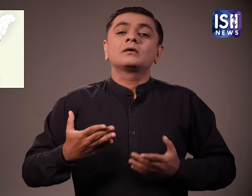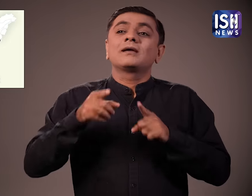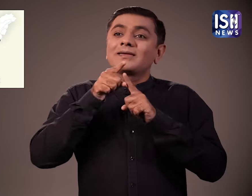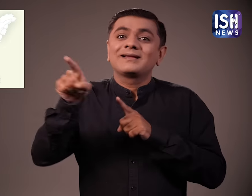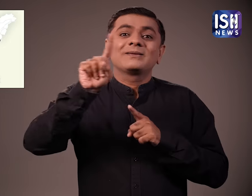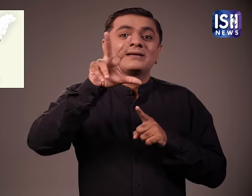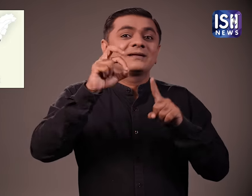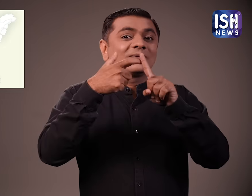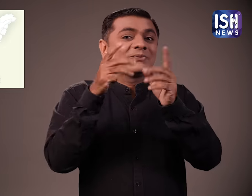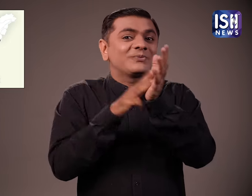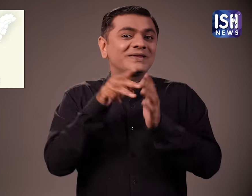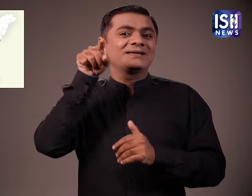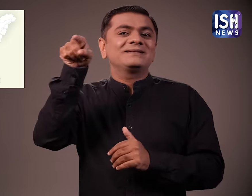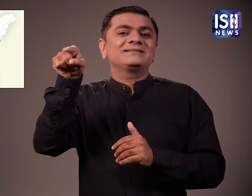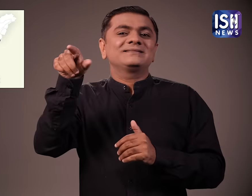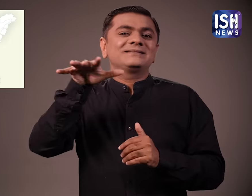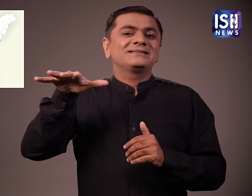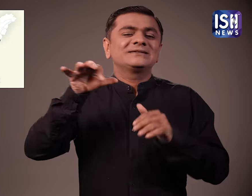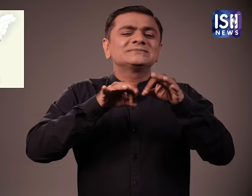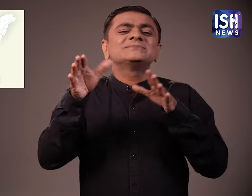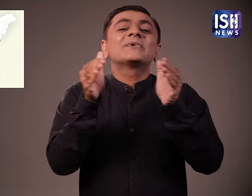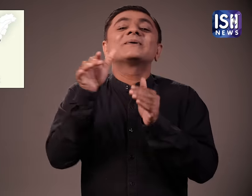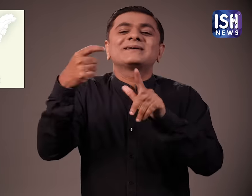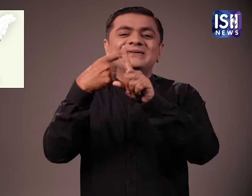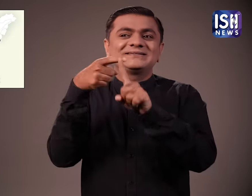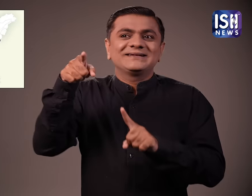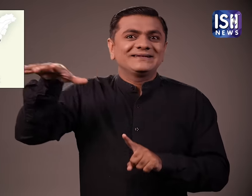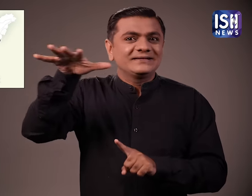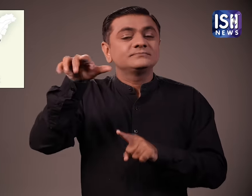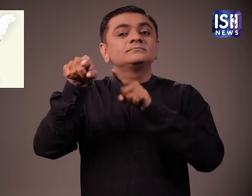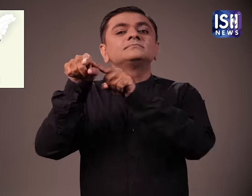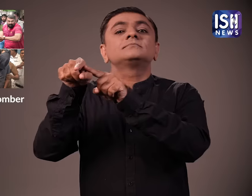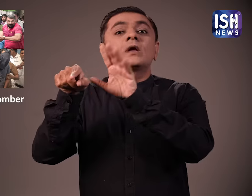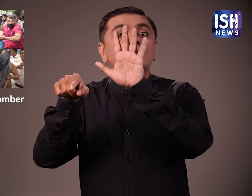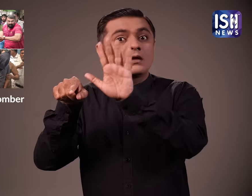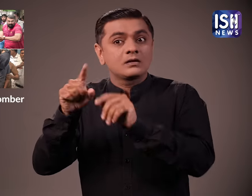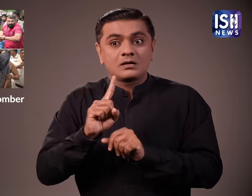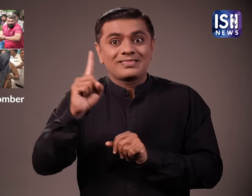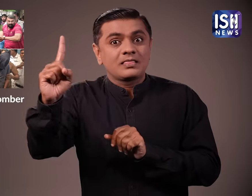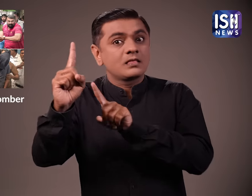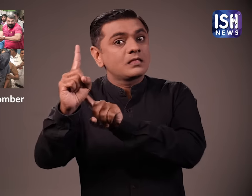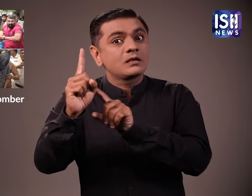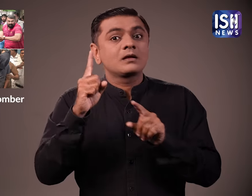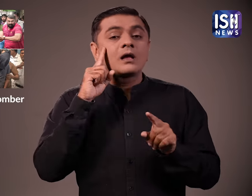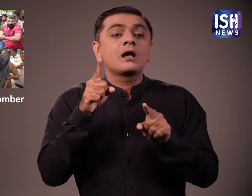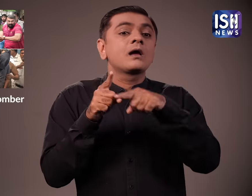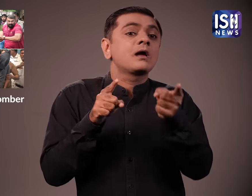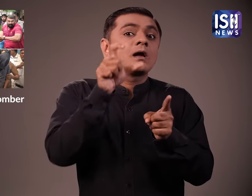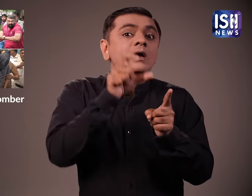इसके बाद उसने कॉलकता के कांटी नामक छोटे शहर तक 180 किलो मीटर की यात्रा की हाला कि अब्दुल ने मुसाफिर के